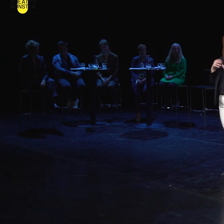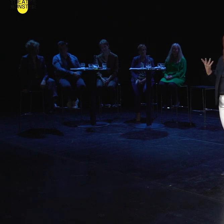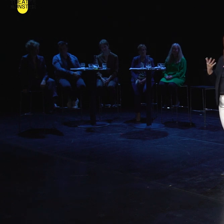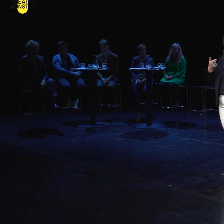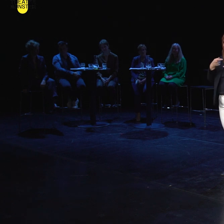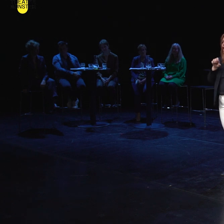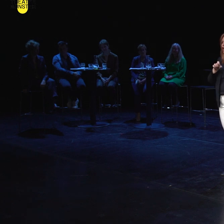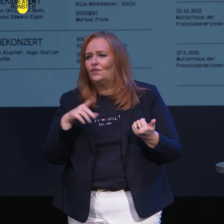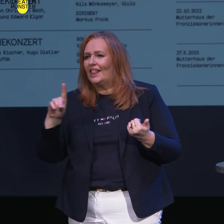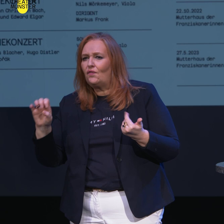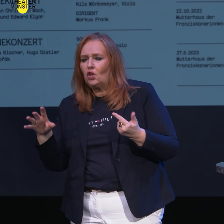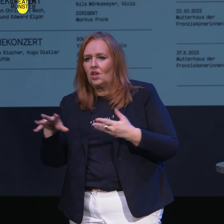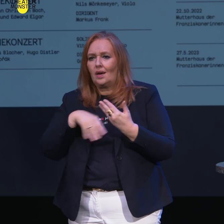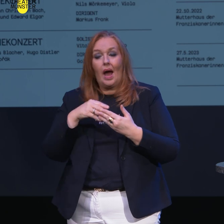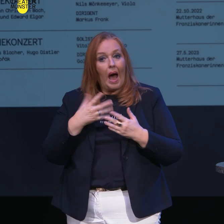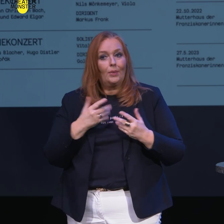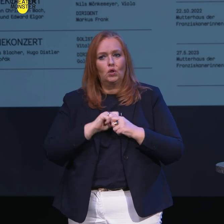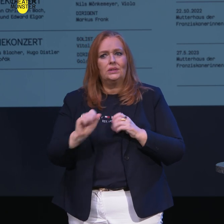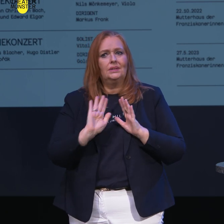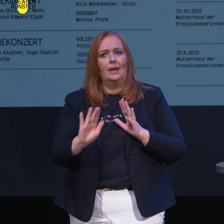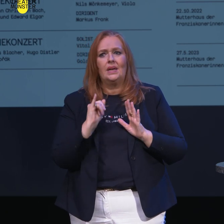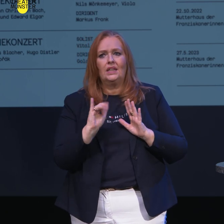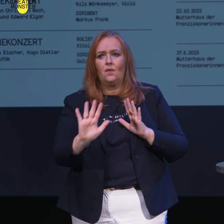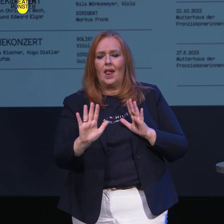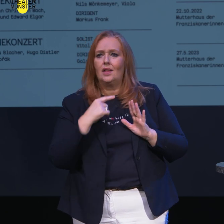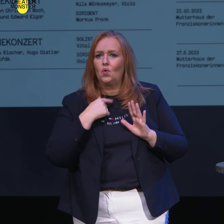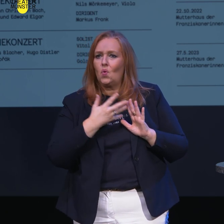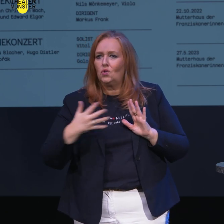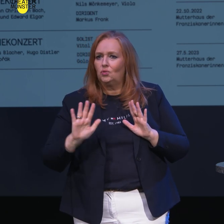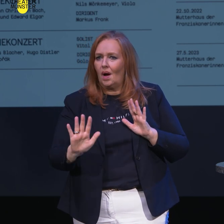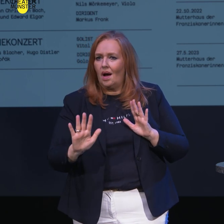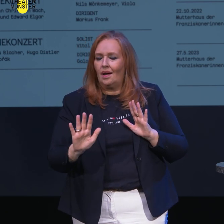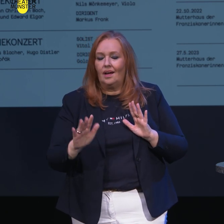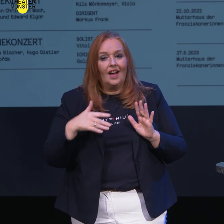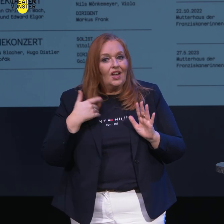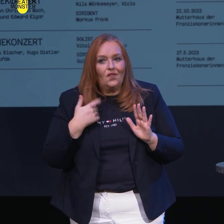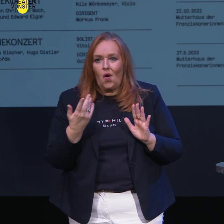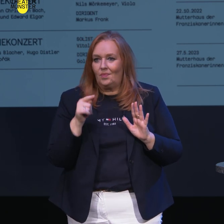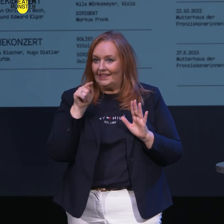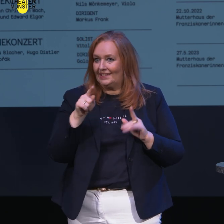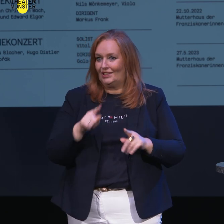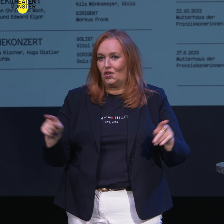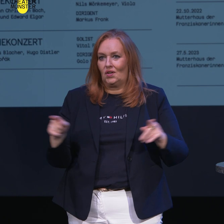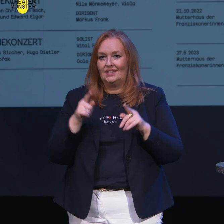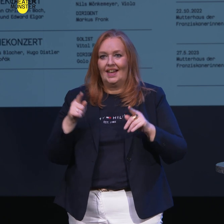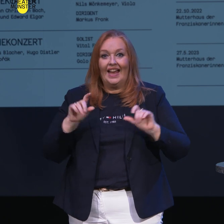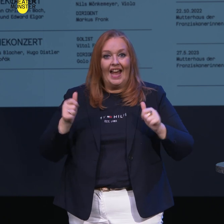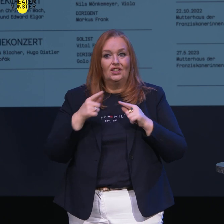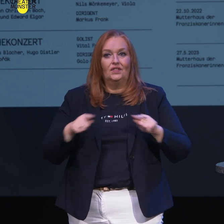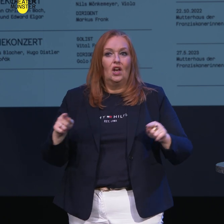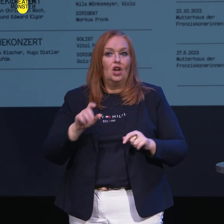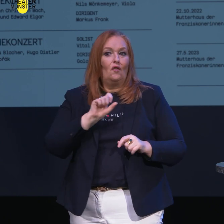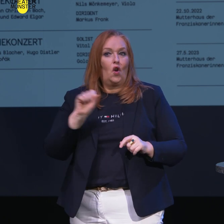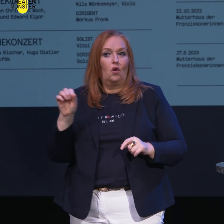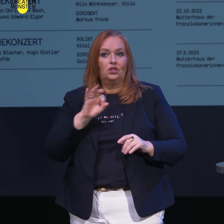Gershwin und Dvorak und trotzdem eine ganz individuelle Tonsprache und ich freue mich auf dieses Konzert und auf die erste Sinfonie von Florence